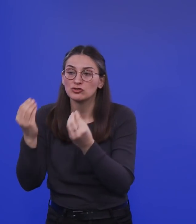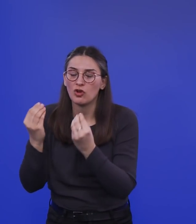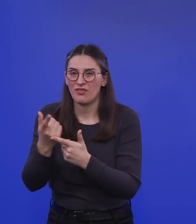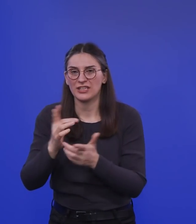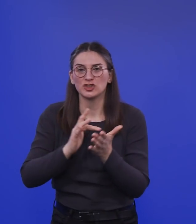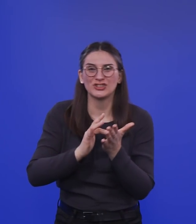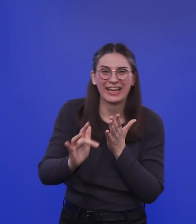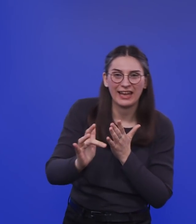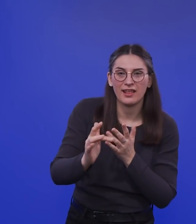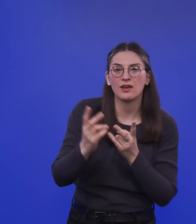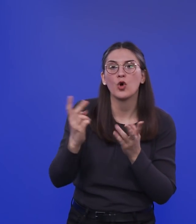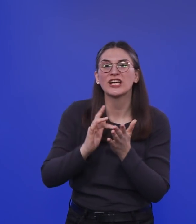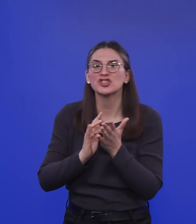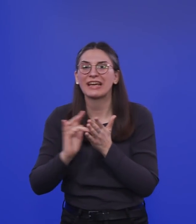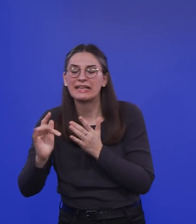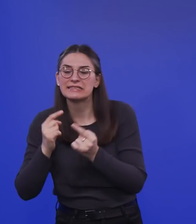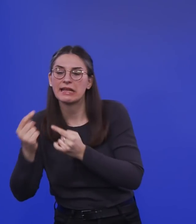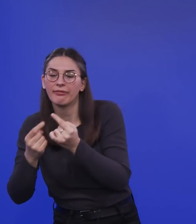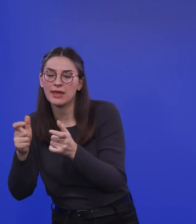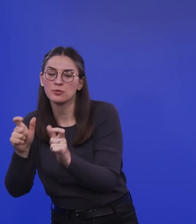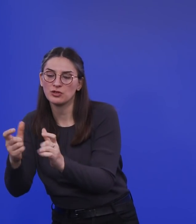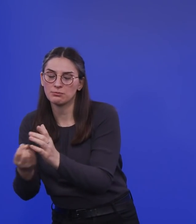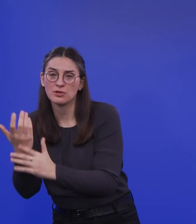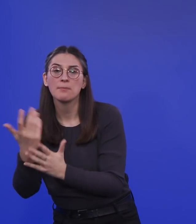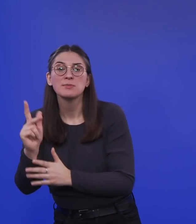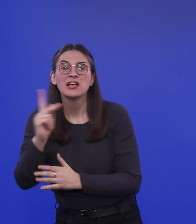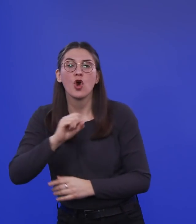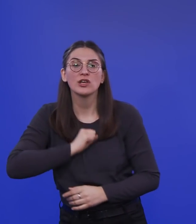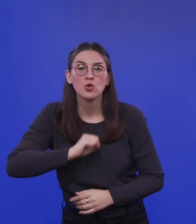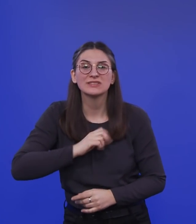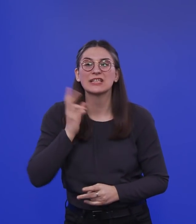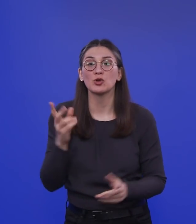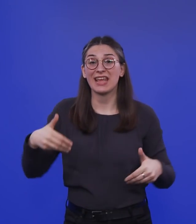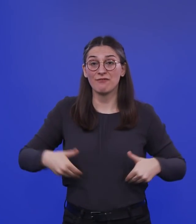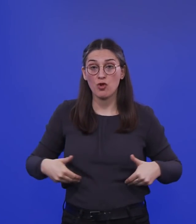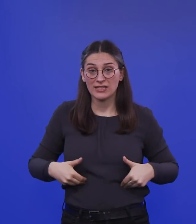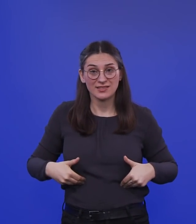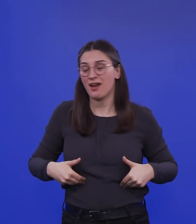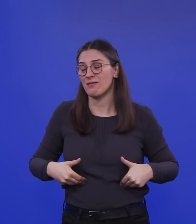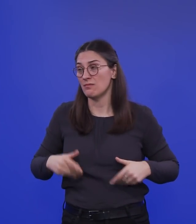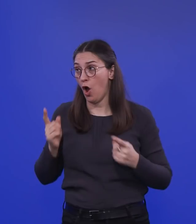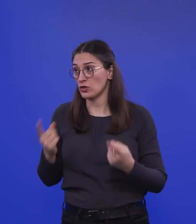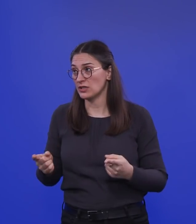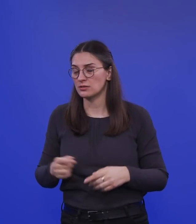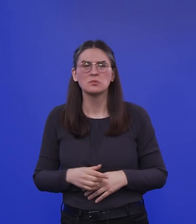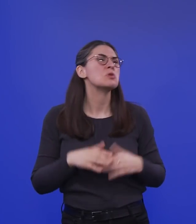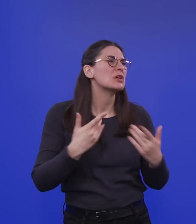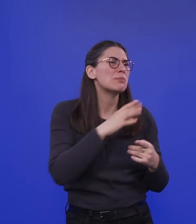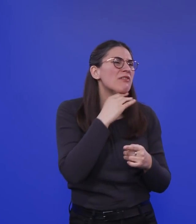sterilisierende Immunität hervorgerufen wird. Bei Keuchhusten und Influenza ist es auch nicht so. Ach, gibt viele Viruserkrankungen, wo das